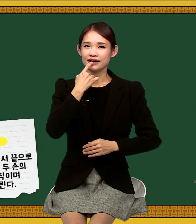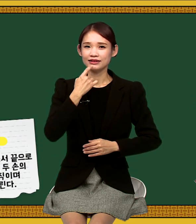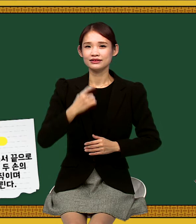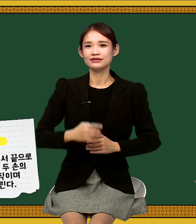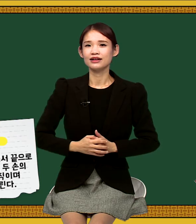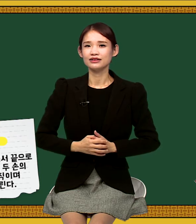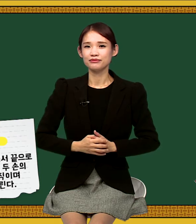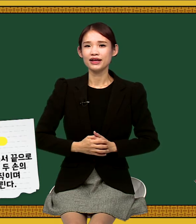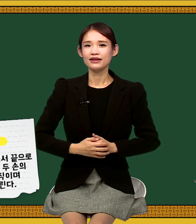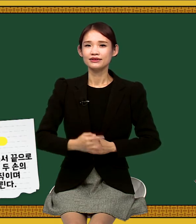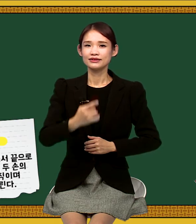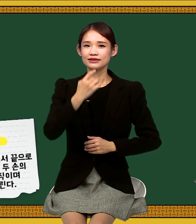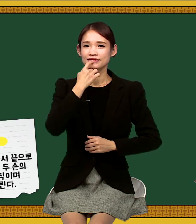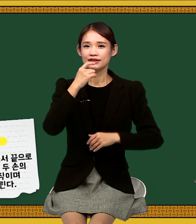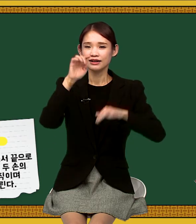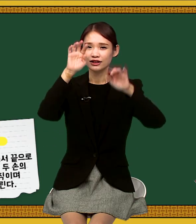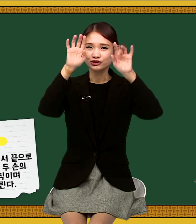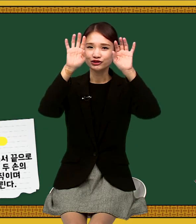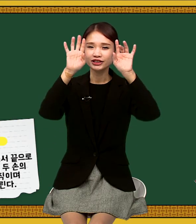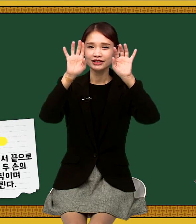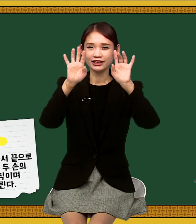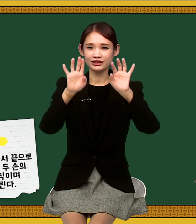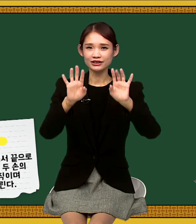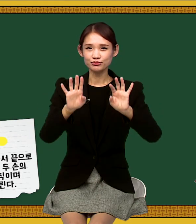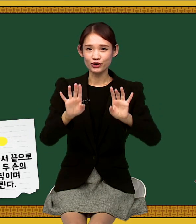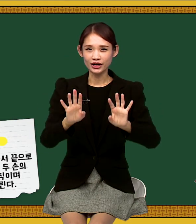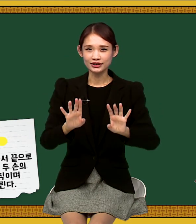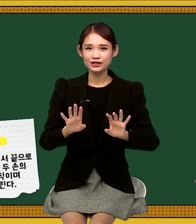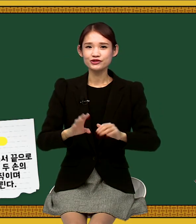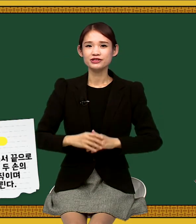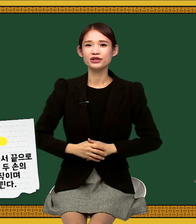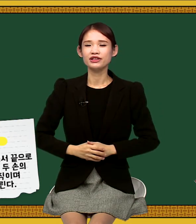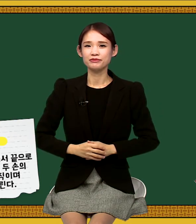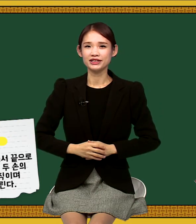가르친 다음에 눈이 내리는 모양을 해주시면 됩니다.